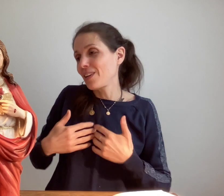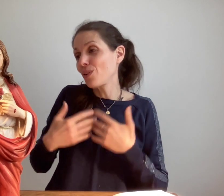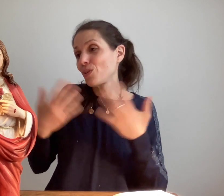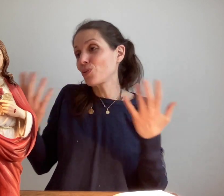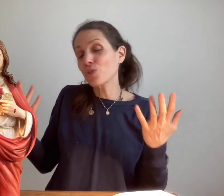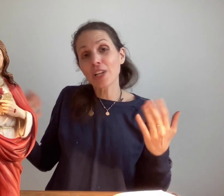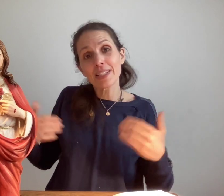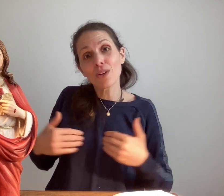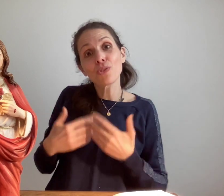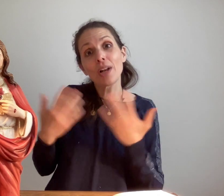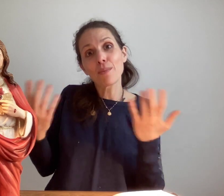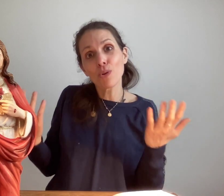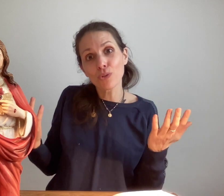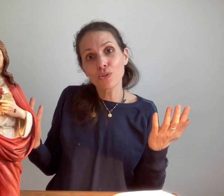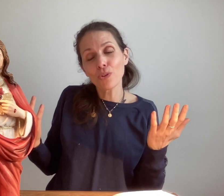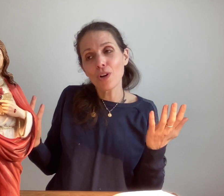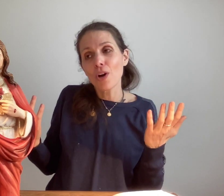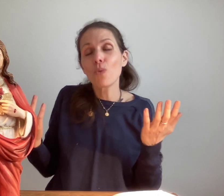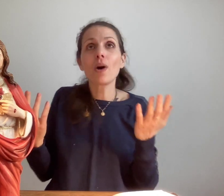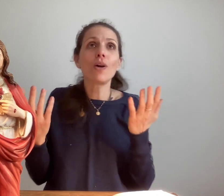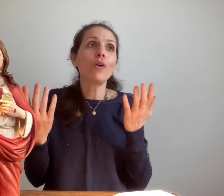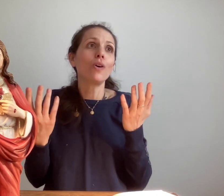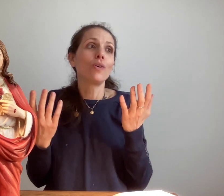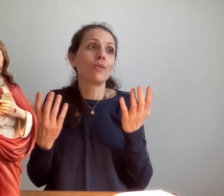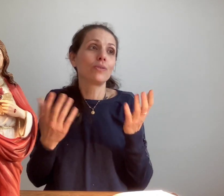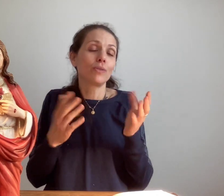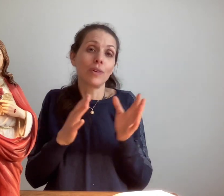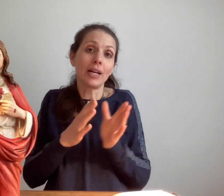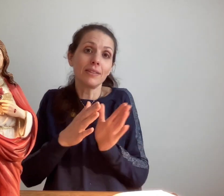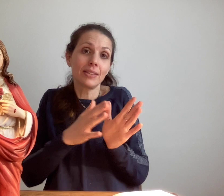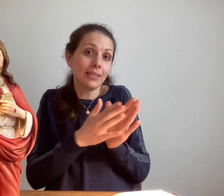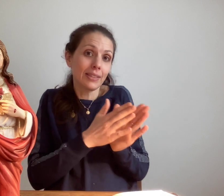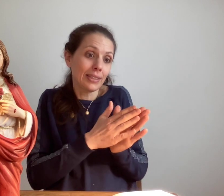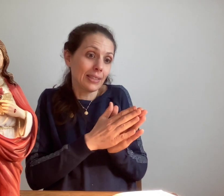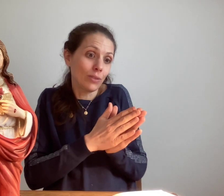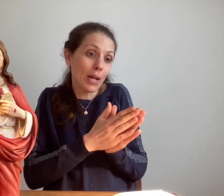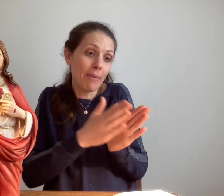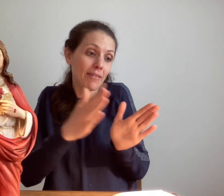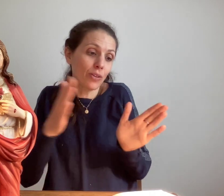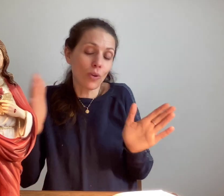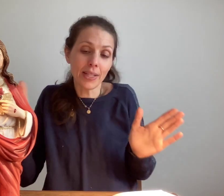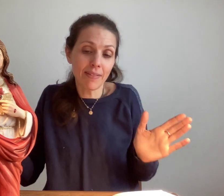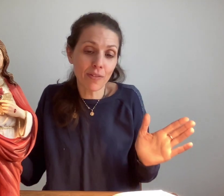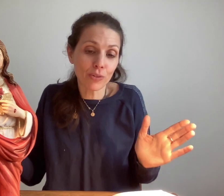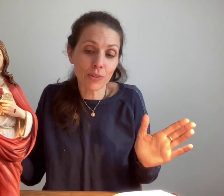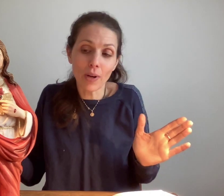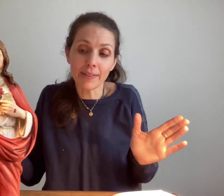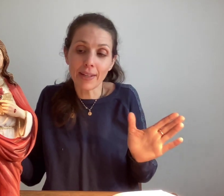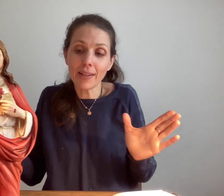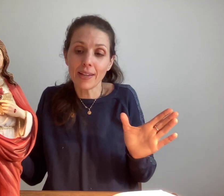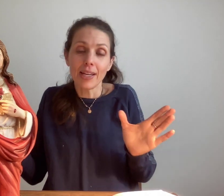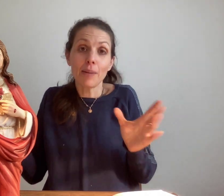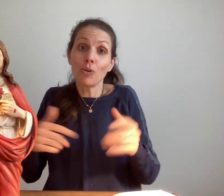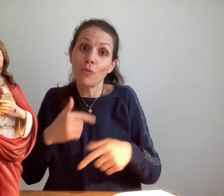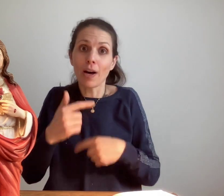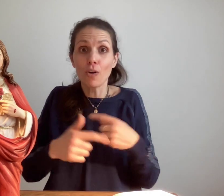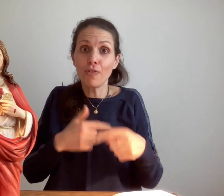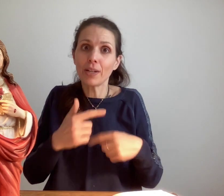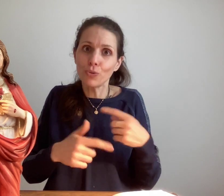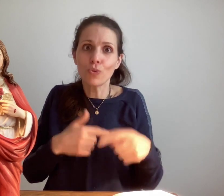une source jaillissante de l'amour de Dieu ou alors voilà si on n'a pas vécu dans la divine volonté sur la terre et bien on devra refaire tout ce